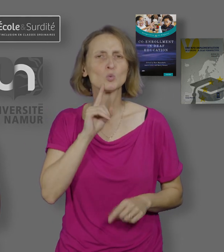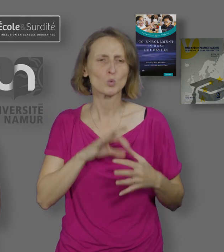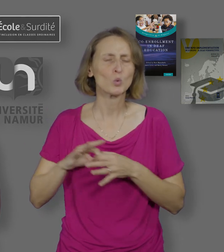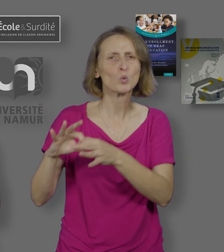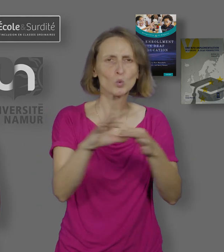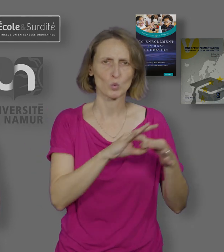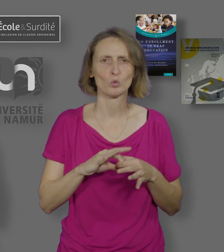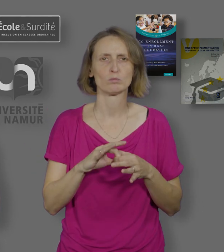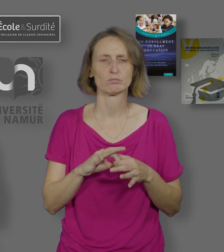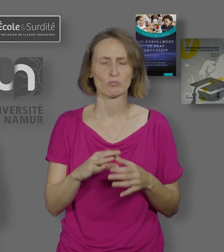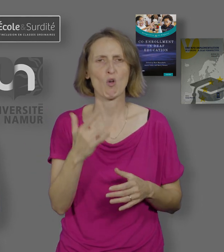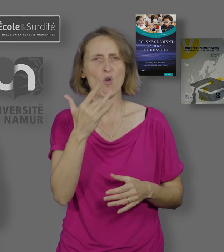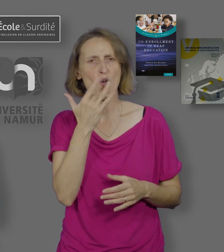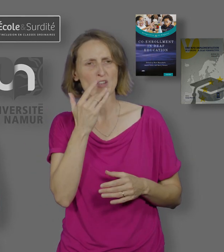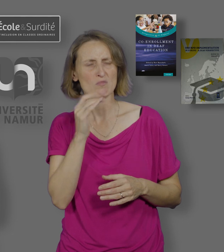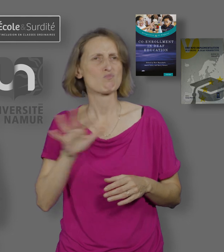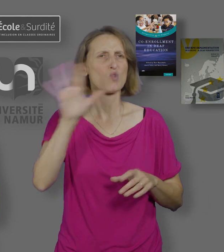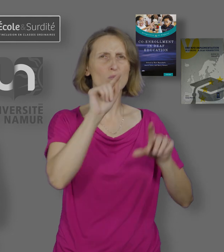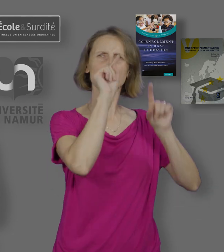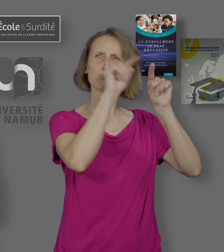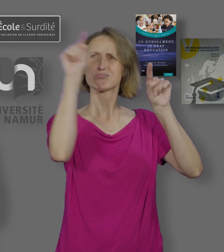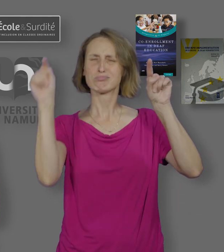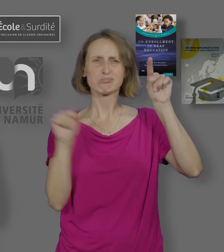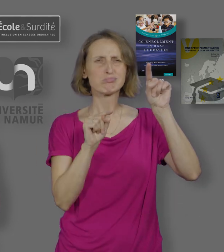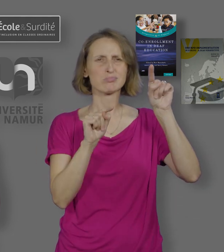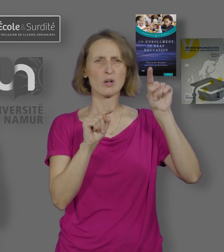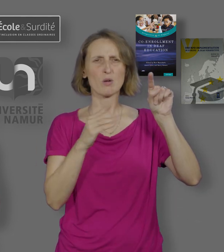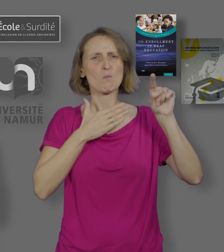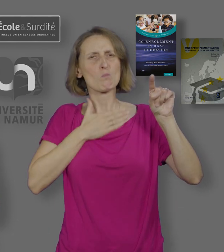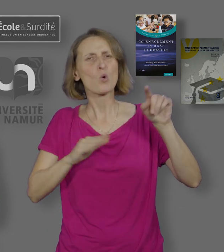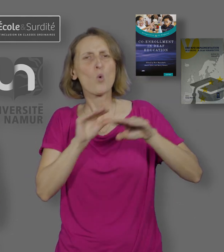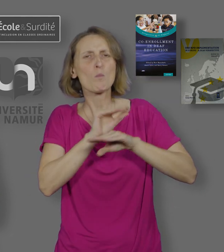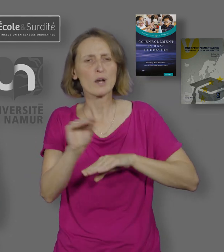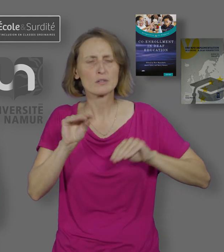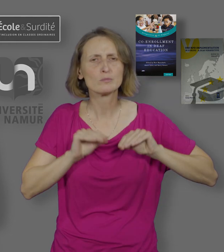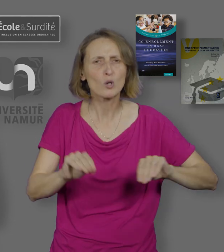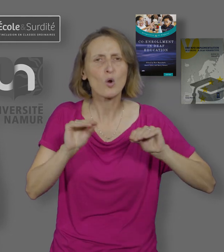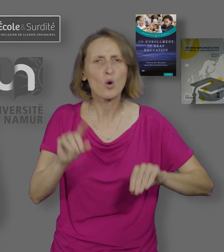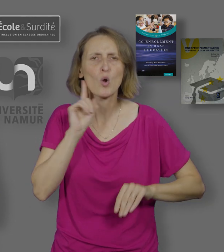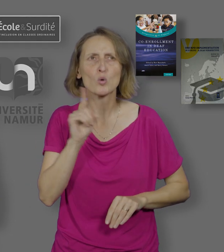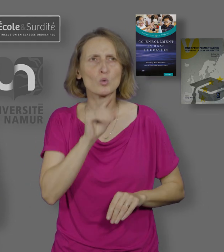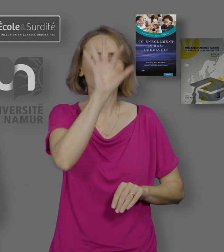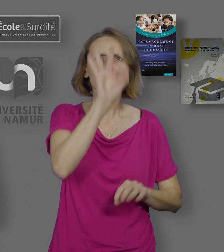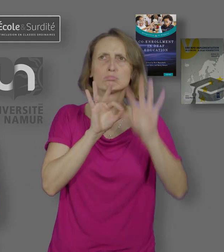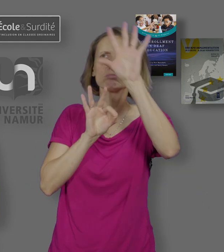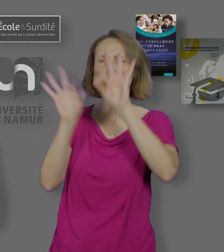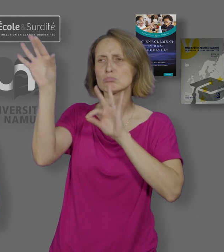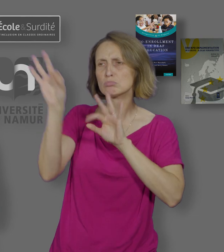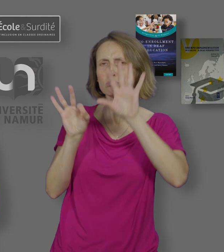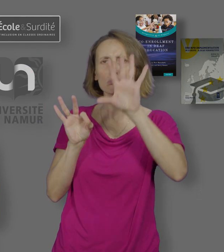Un ouvrage en anglais sera publié début 2019 aux États-Unis sur tous les dispositifs de ce type qui existent aujourd